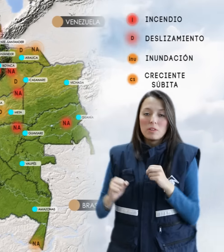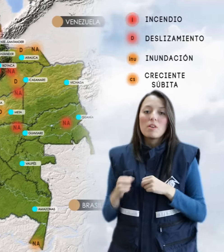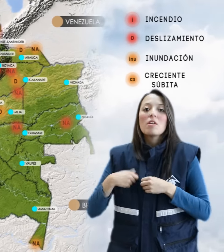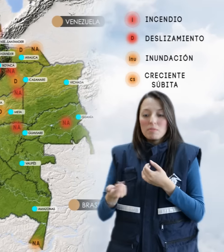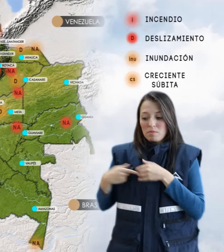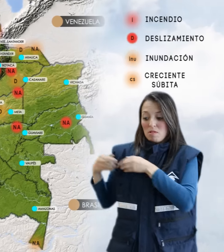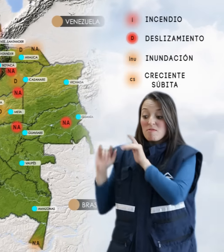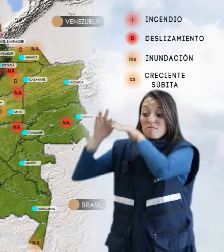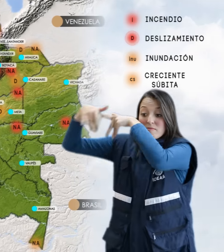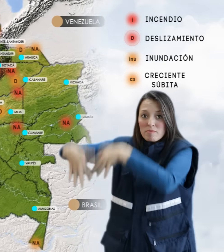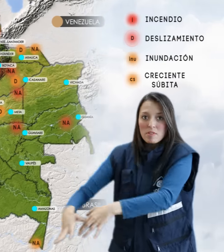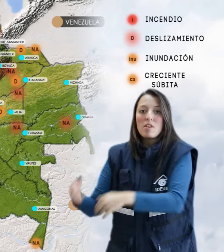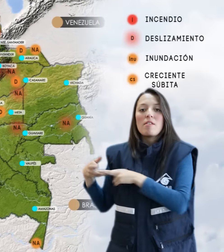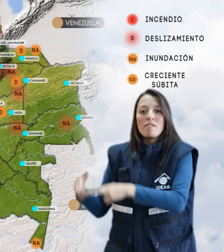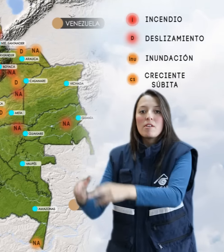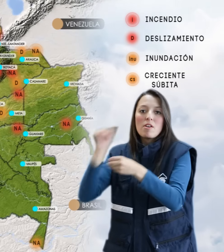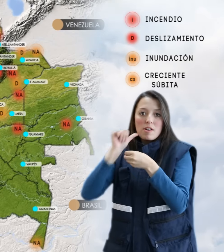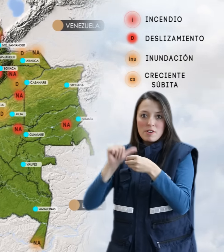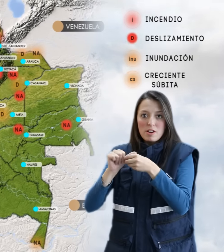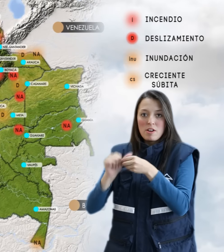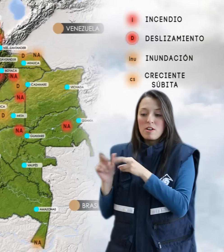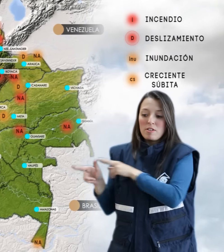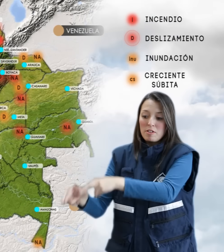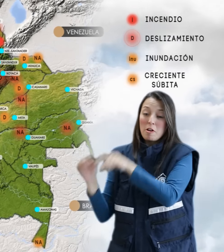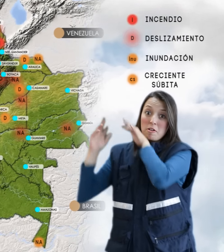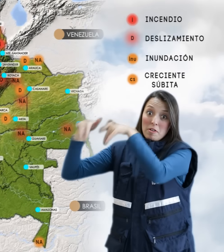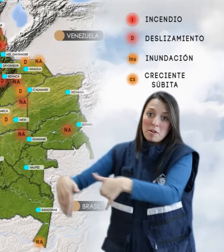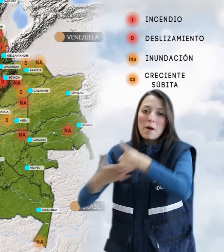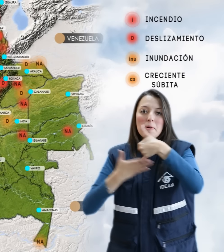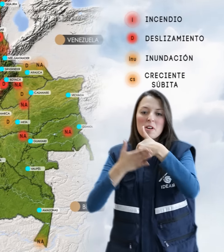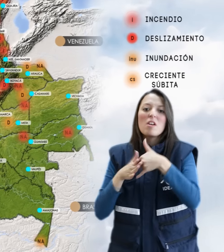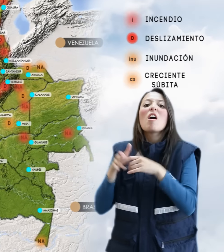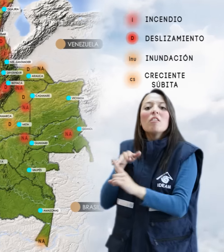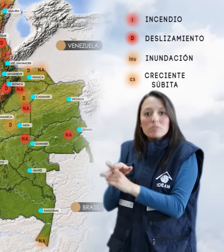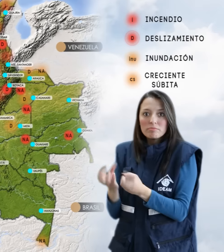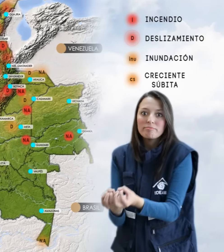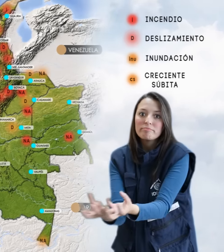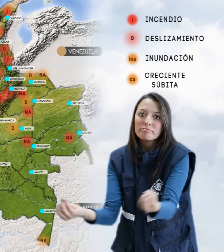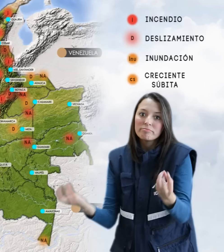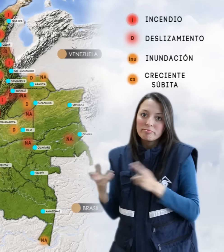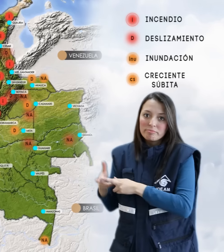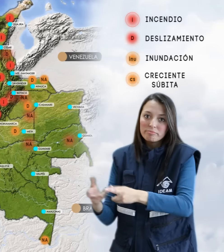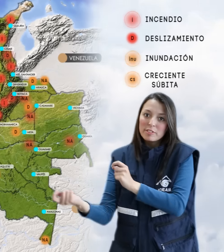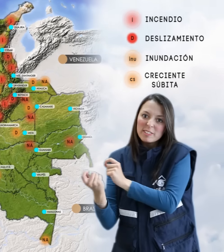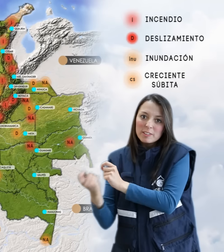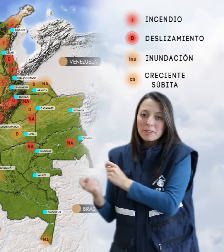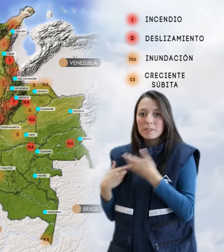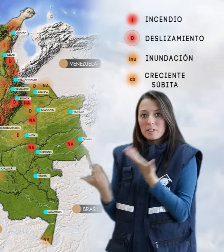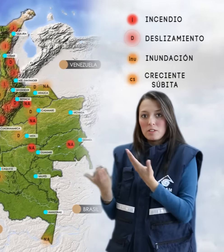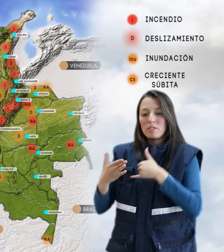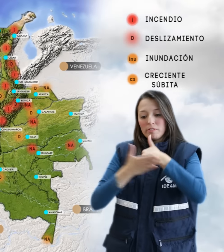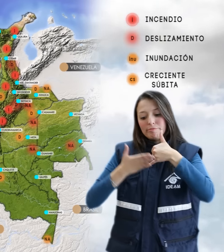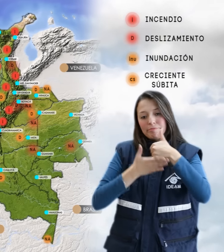niveles altos en el río Arauca, por niveles altos del río Amazonas, afectando zonas ribereñas bajas del municipio